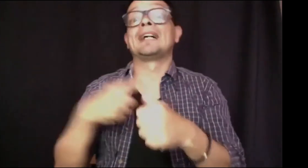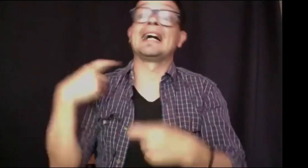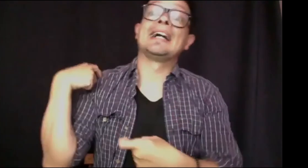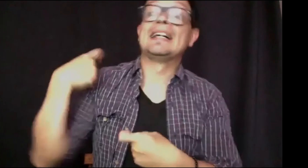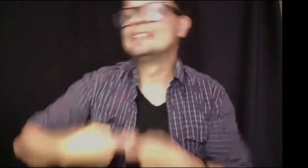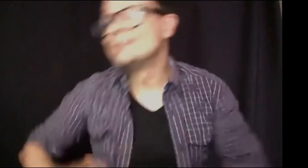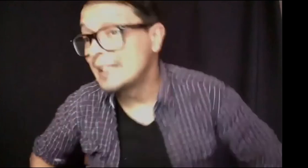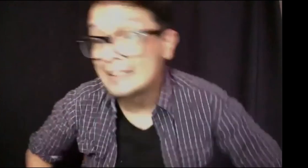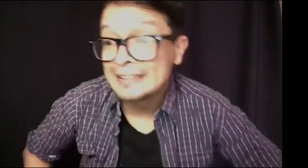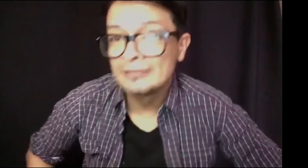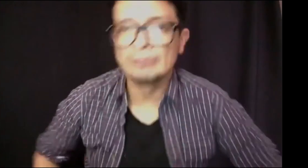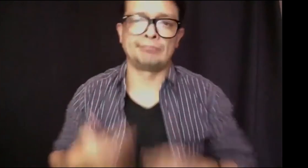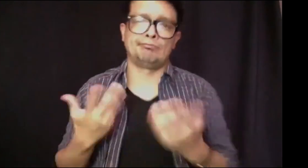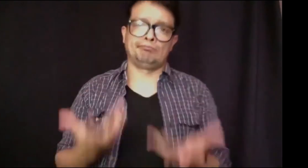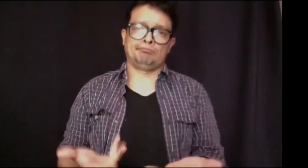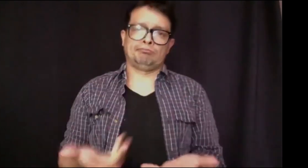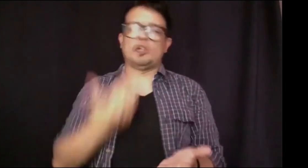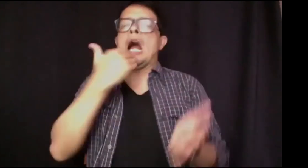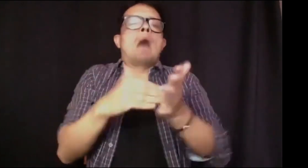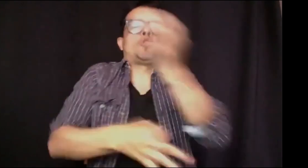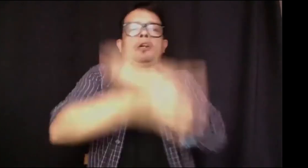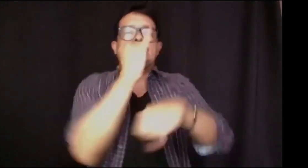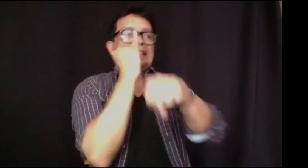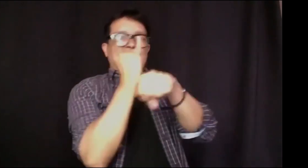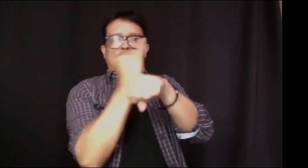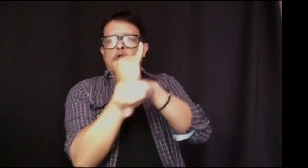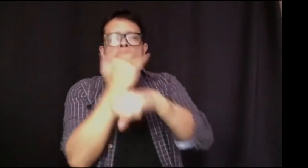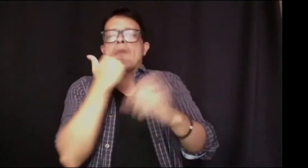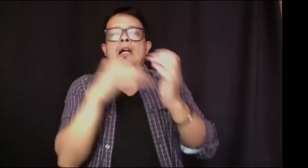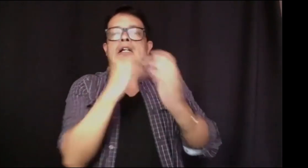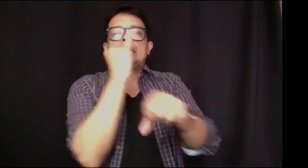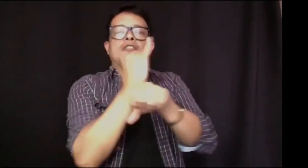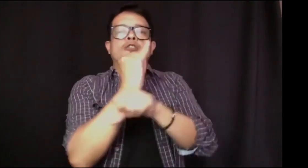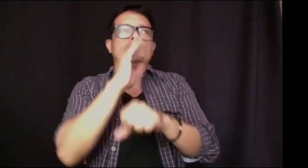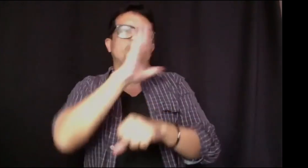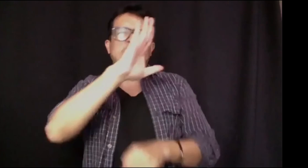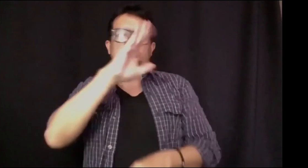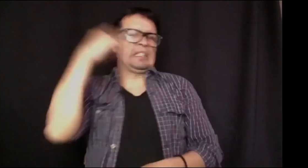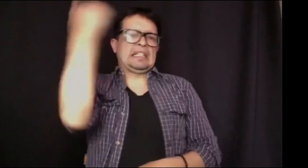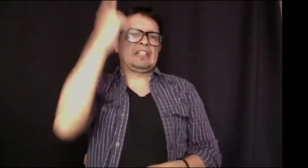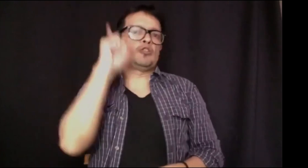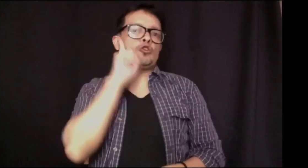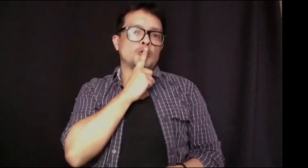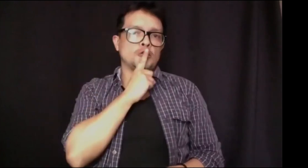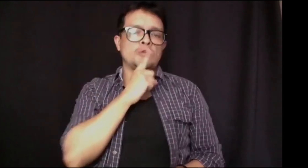se concienticen y ojalá empiecen y reconocieran este hecho. Y que desde el español y desde la lengua, pues, hicieran